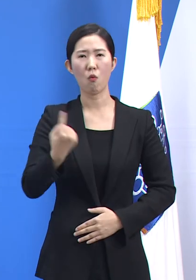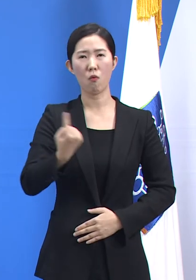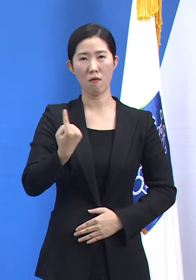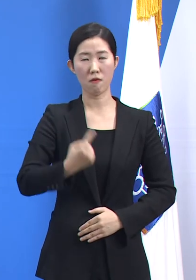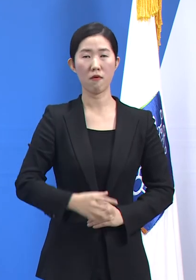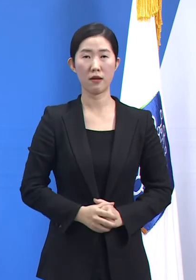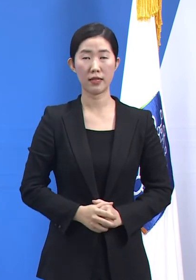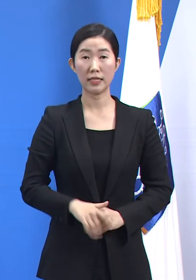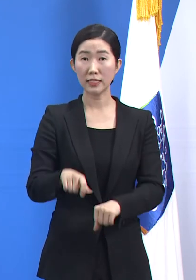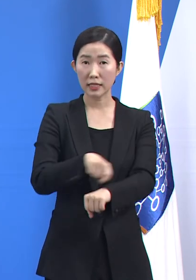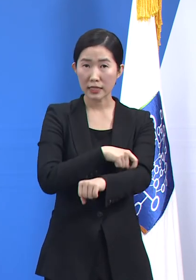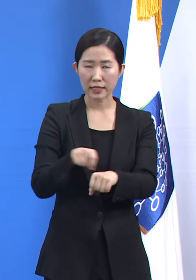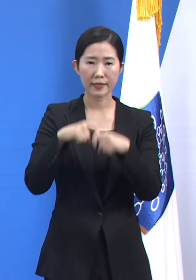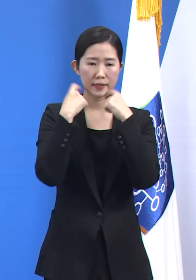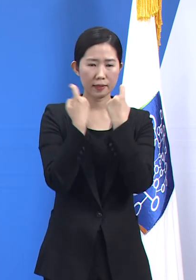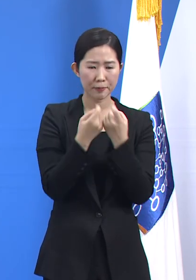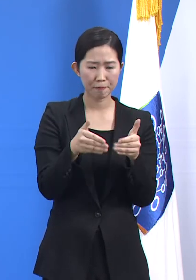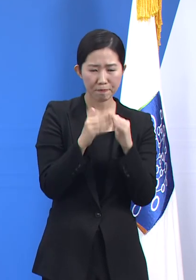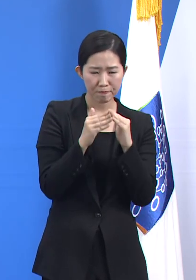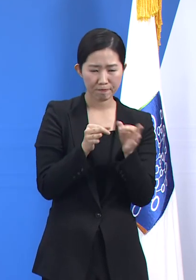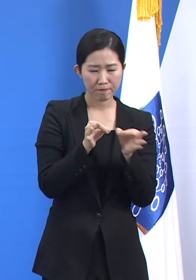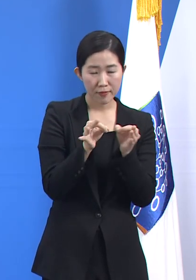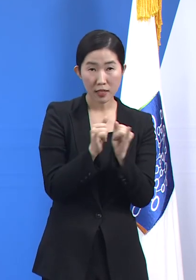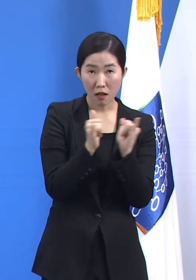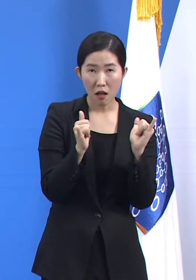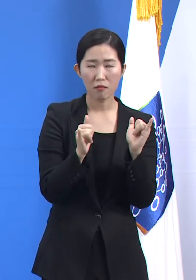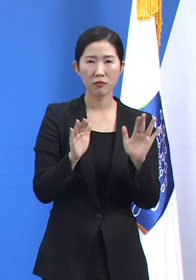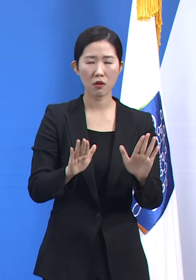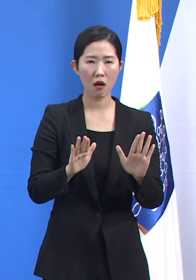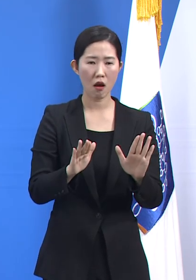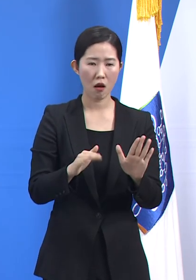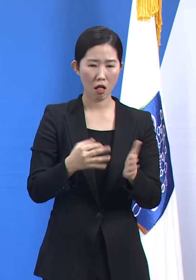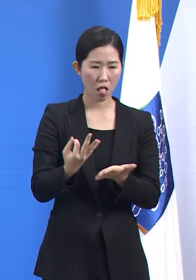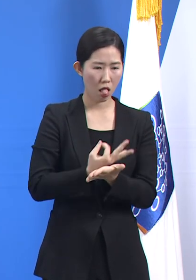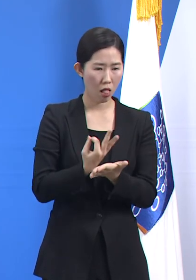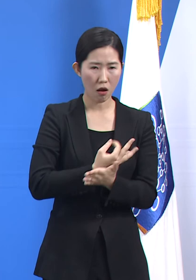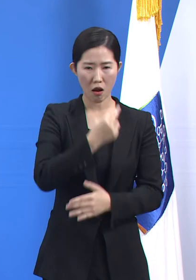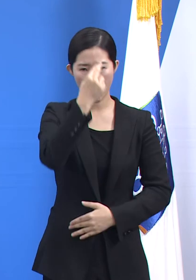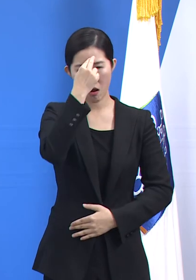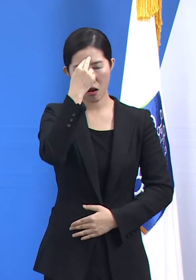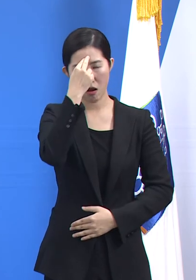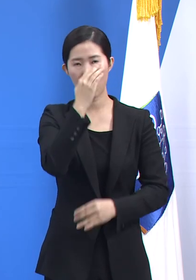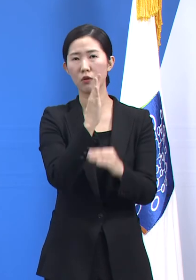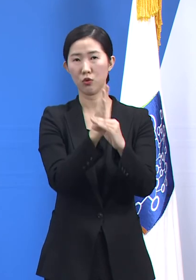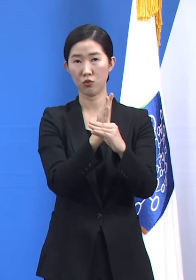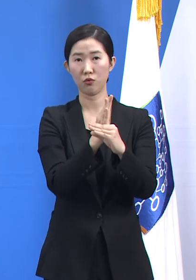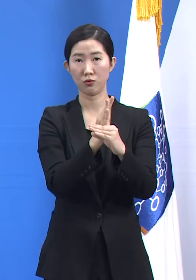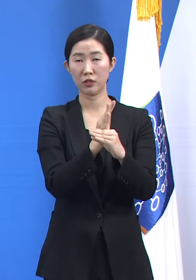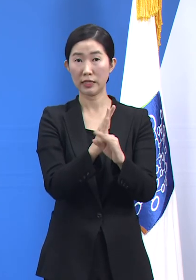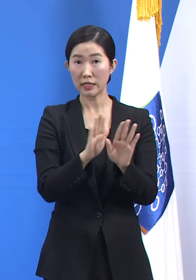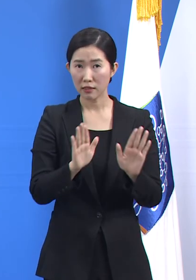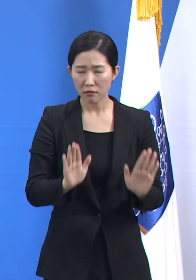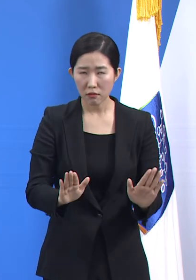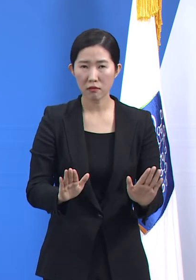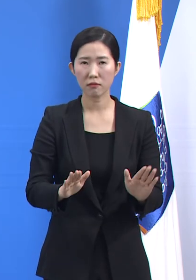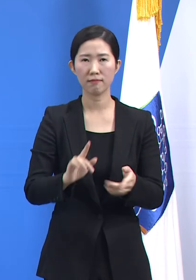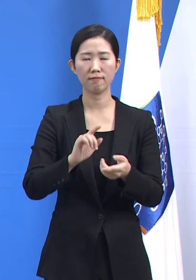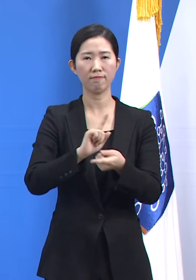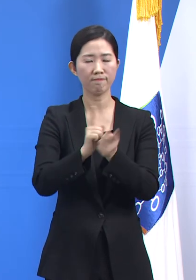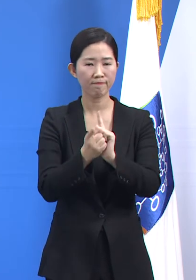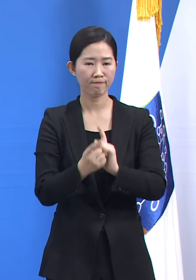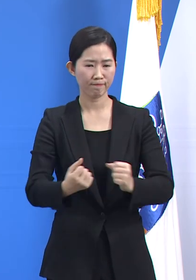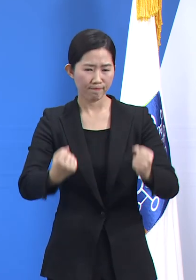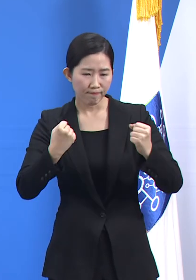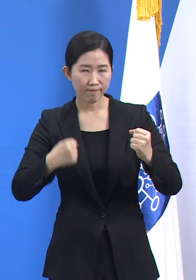영세사업자의 경우에는 경제적인 위협이 체감되고 있는 상황입니다. 이럴 때일수록 서로 응원하고 연대하여